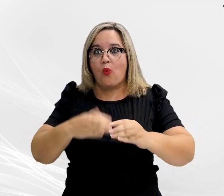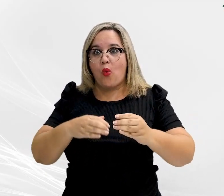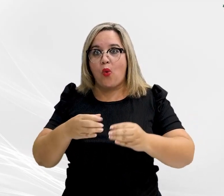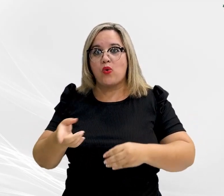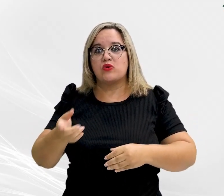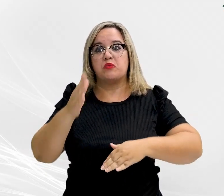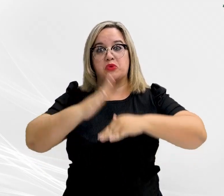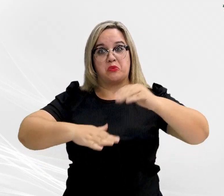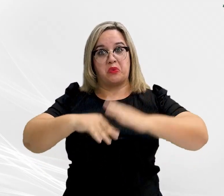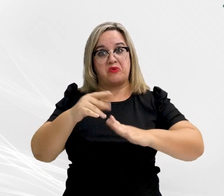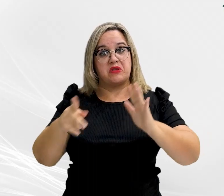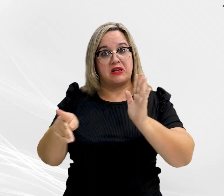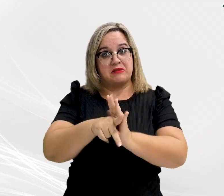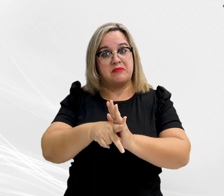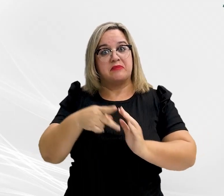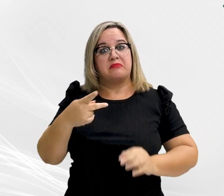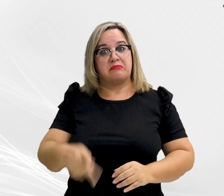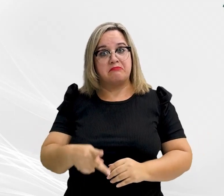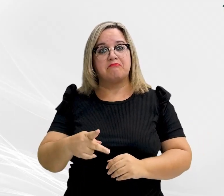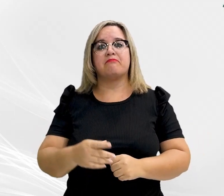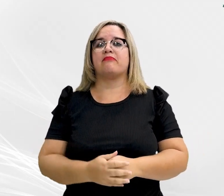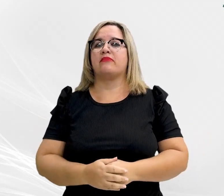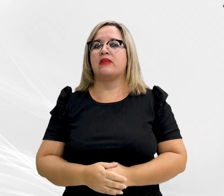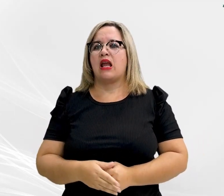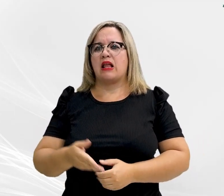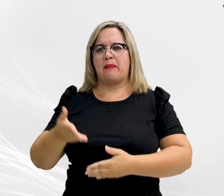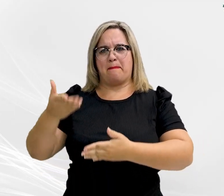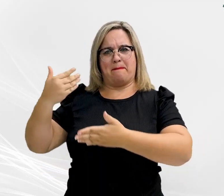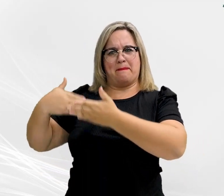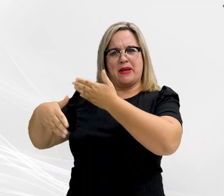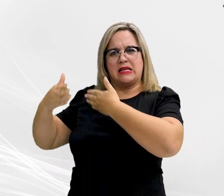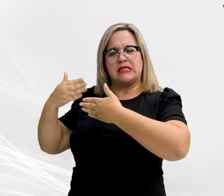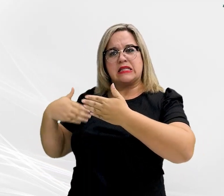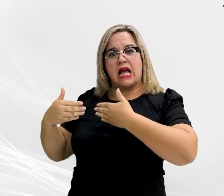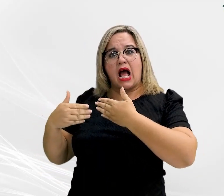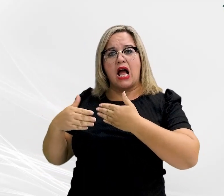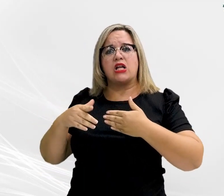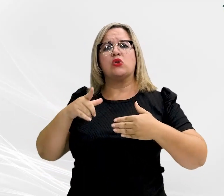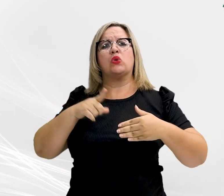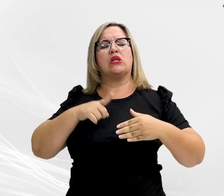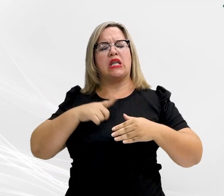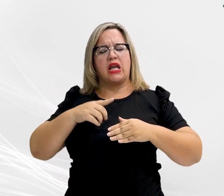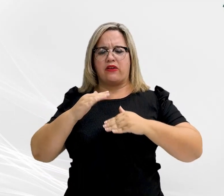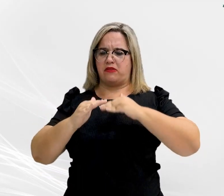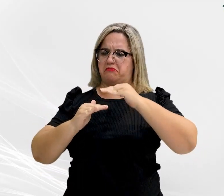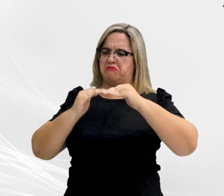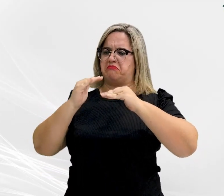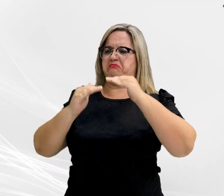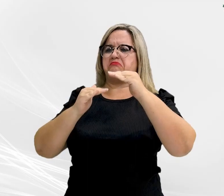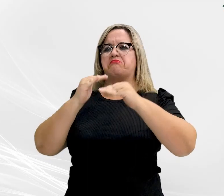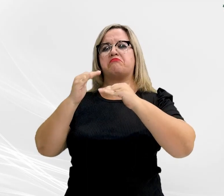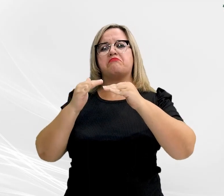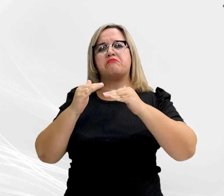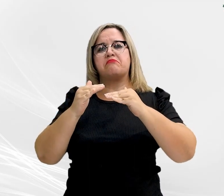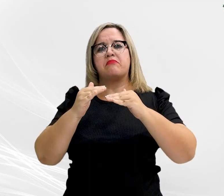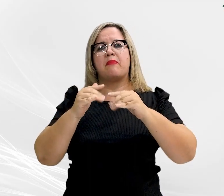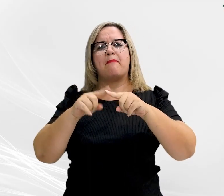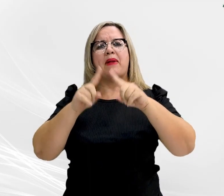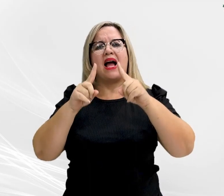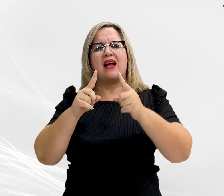Na última década, as atividades finalísticas tiveram um crescimento exponencial e a área meio não acompanhou.